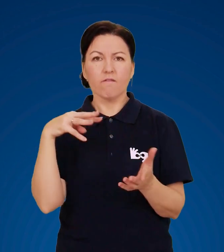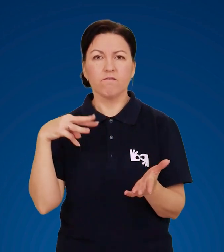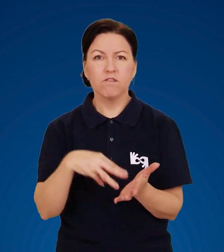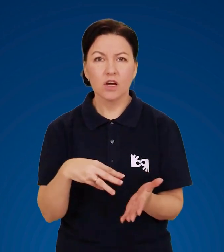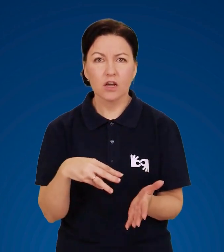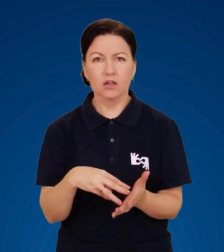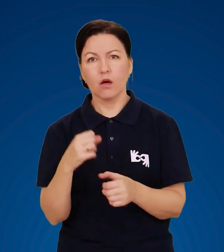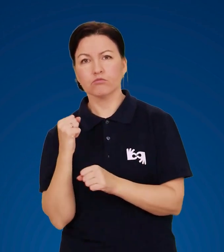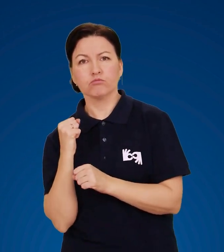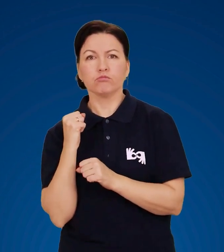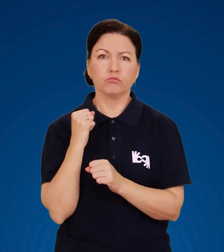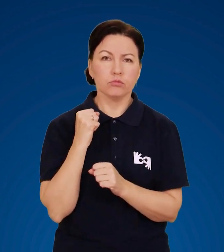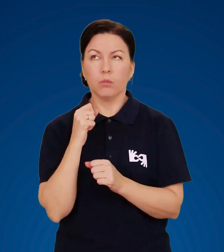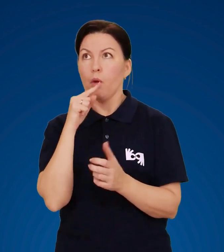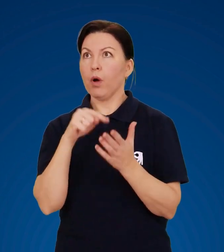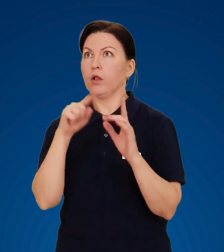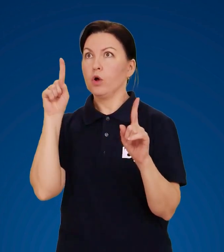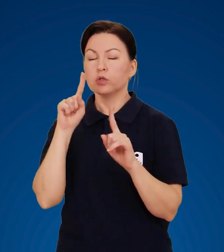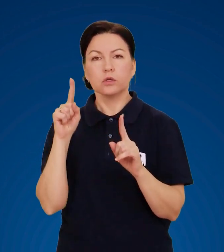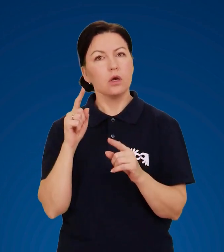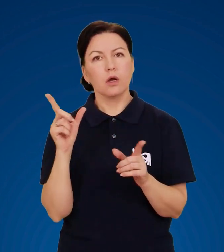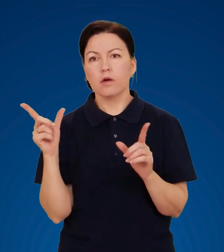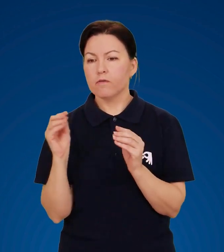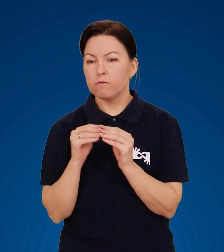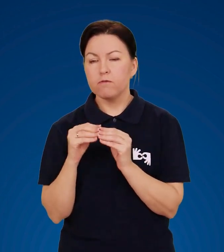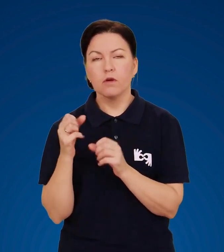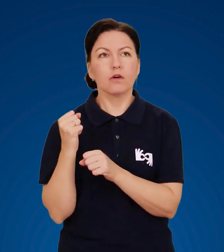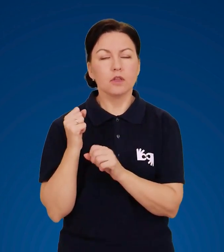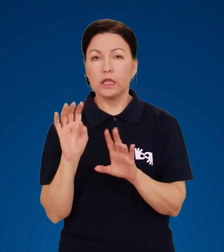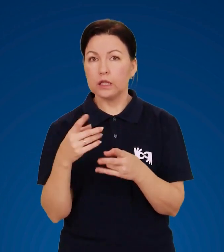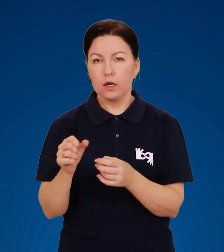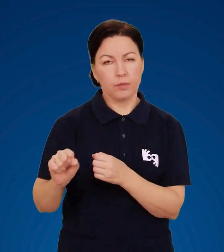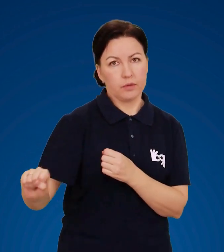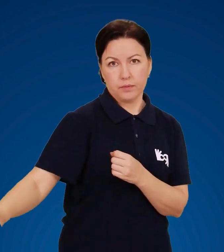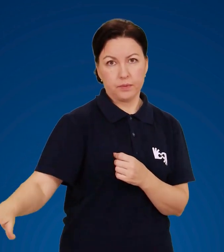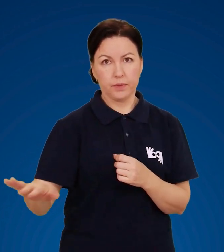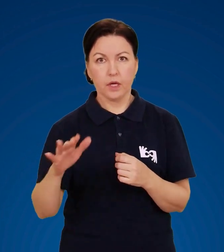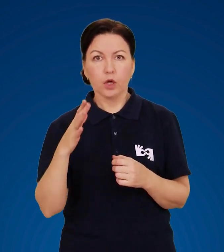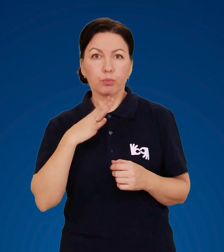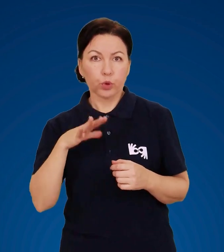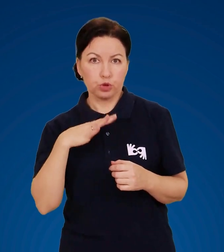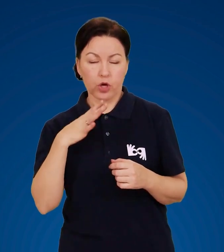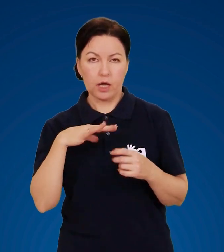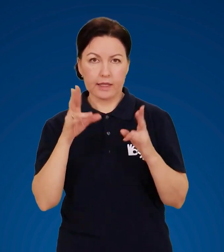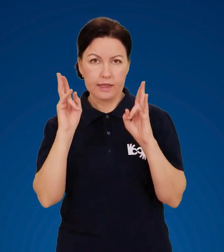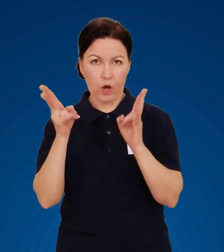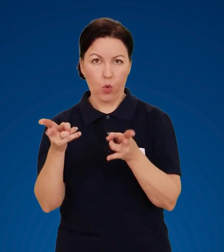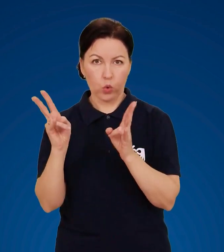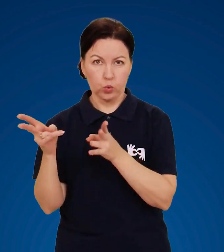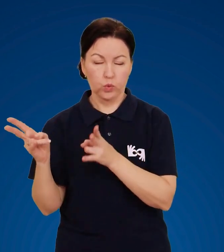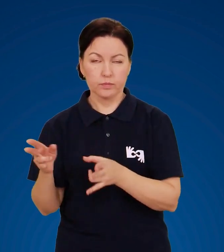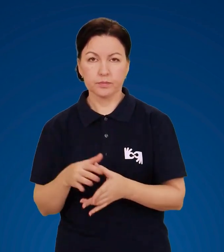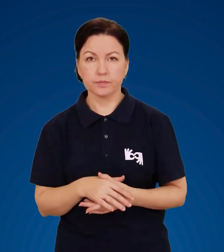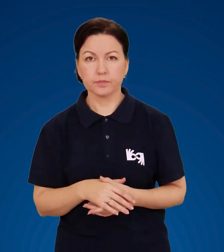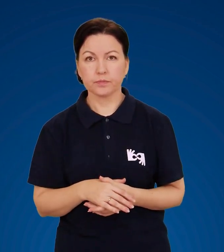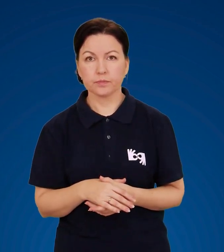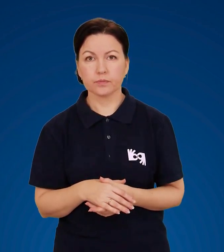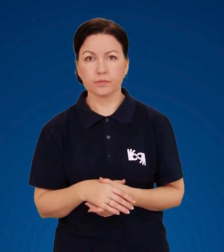граблями, вилами, не йдіть з ними, а відкладіть подалі від себе та перечекайте негоду.